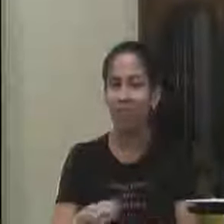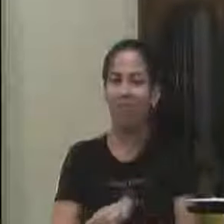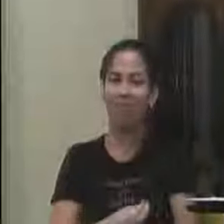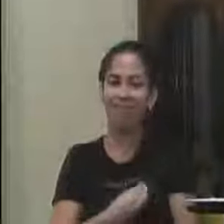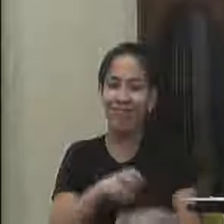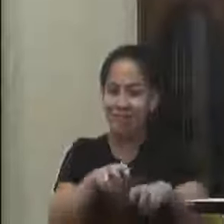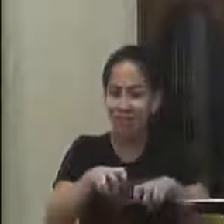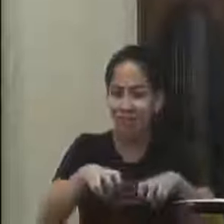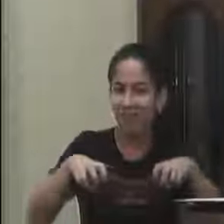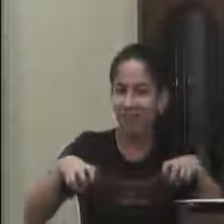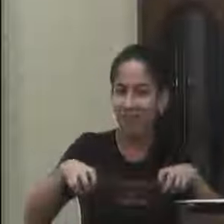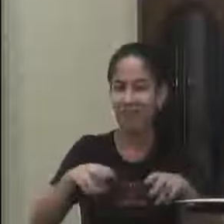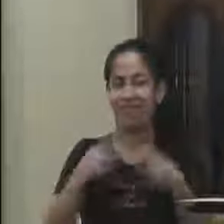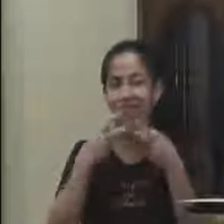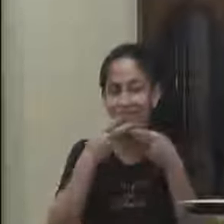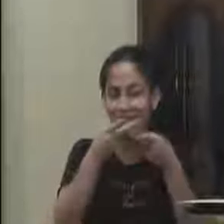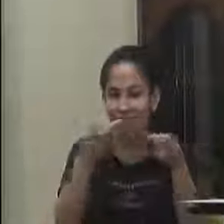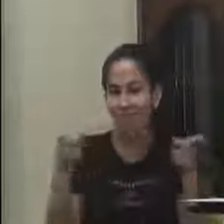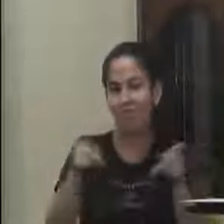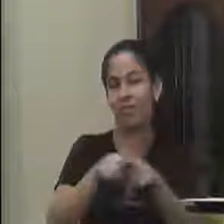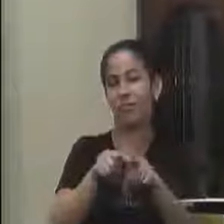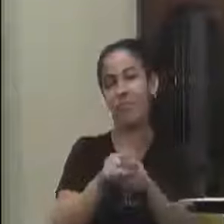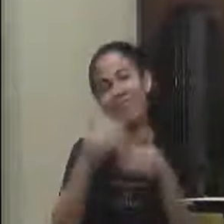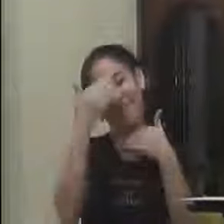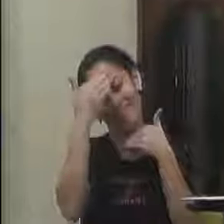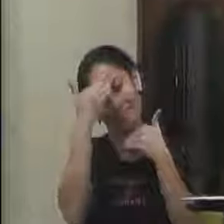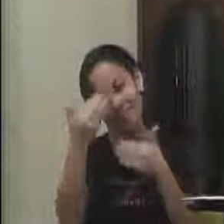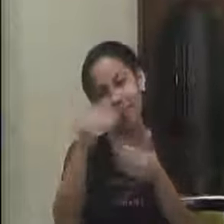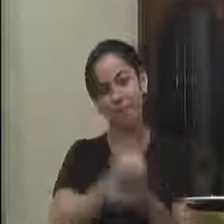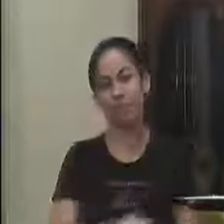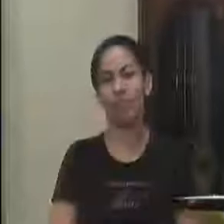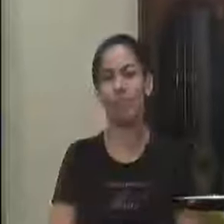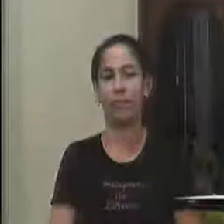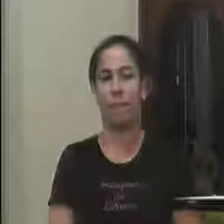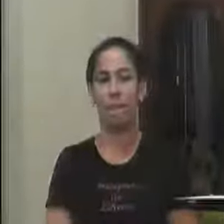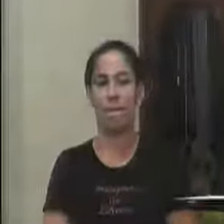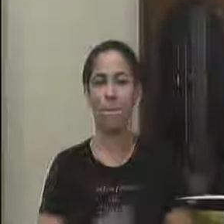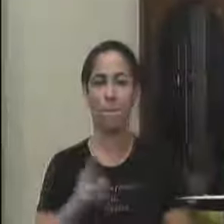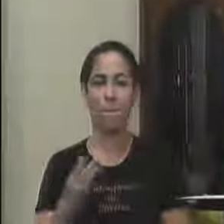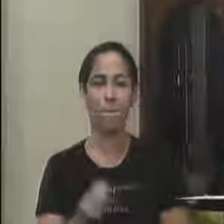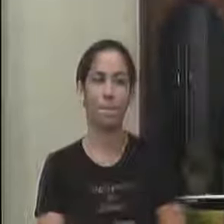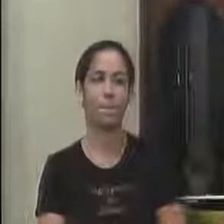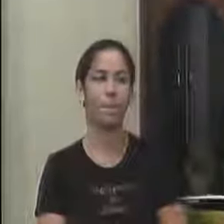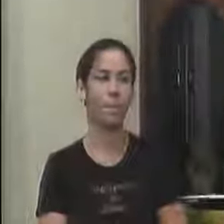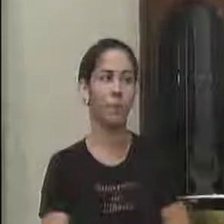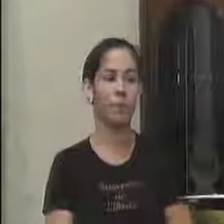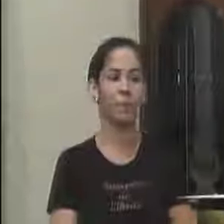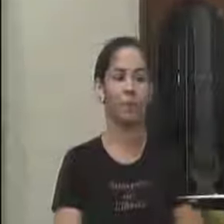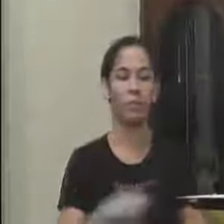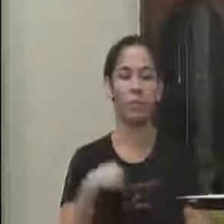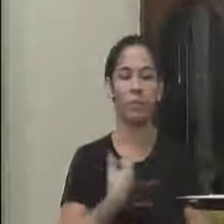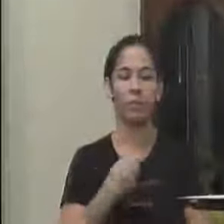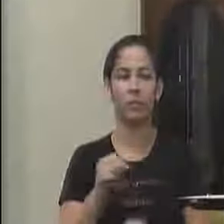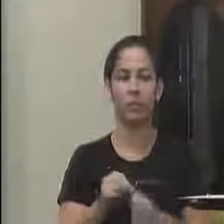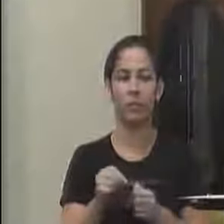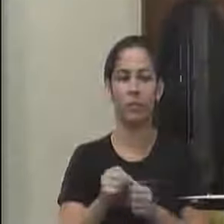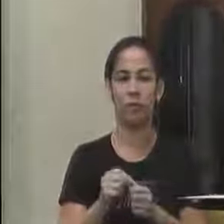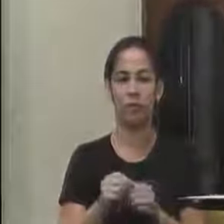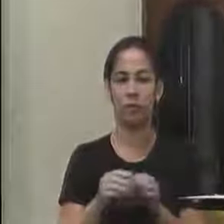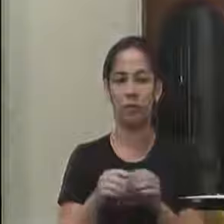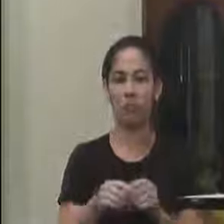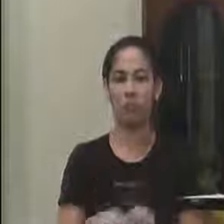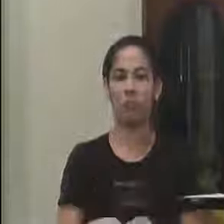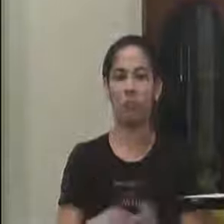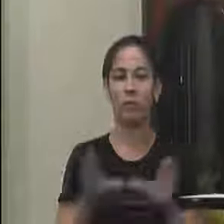aqui assistir-nos. Muito obrigada. Que Deus abençoe todos vocês. Nós fizemos um pequeno